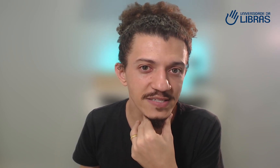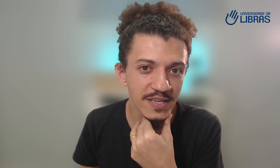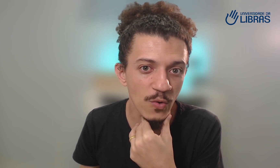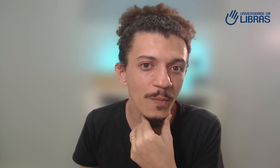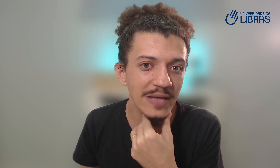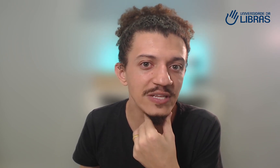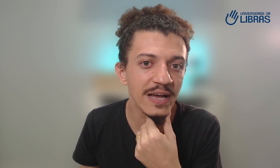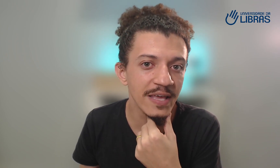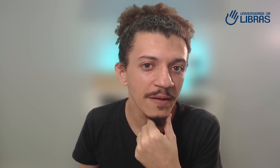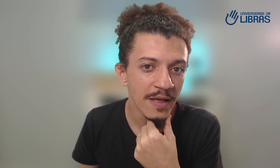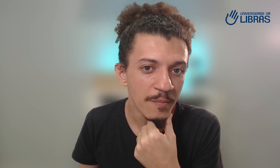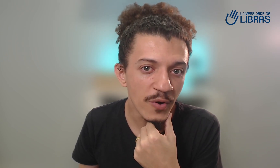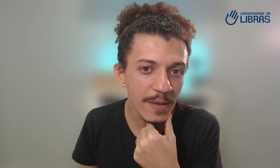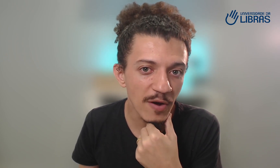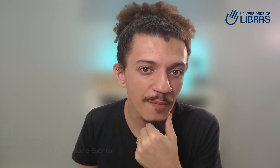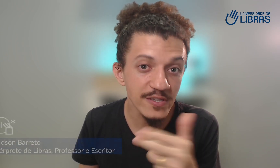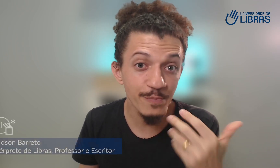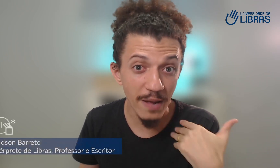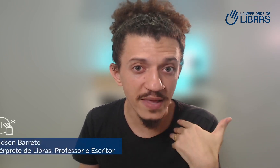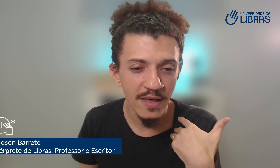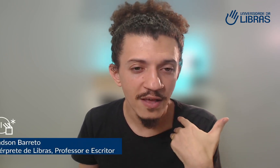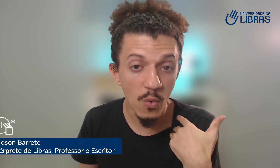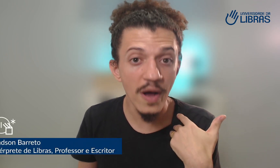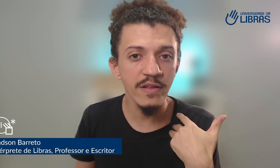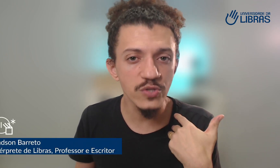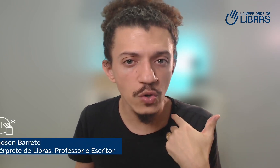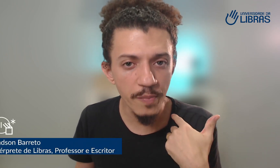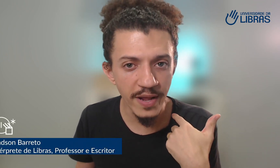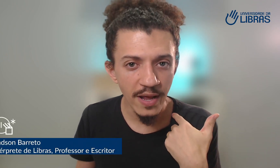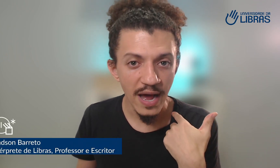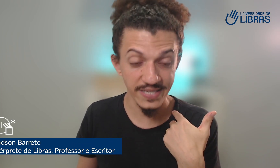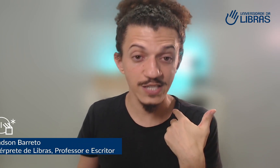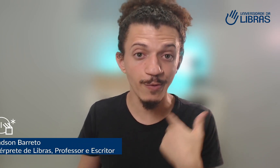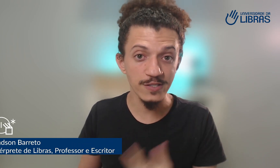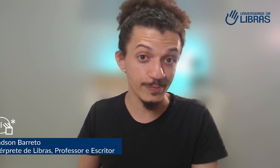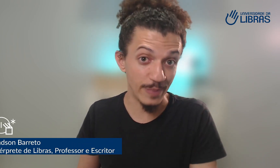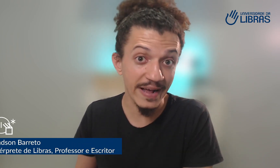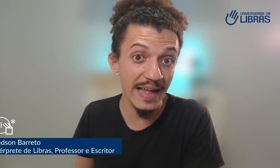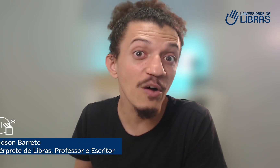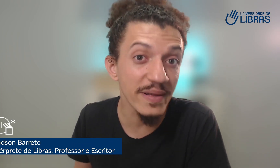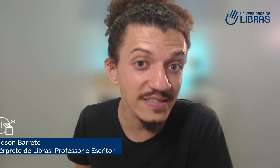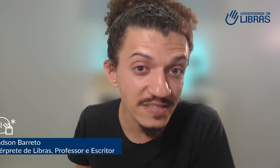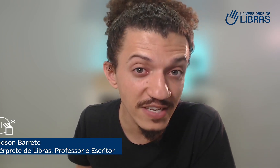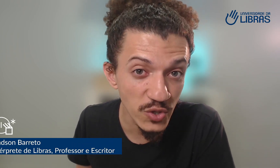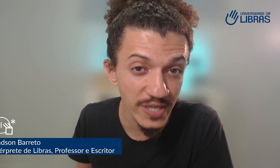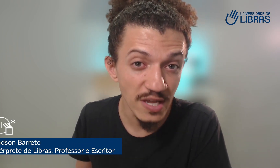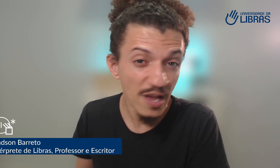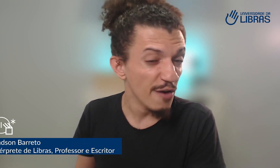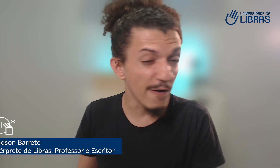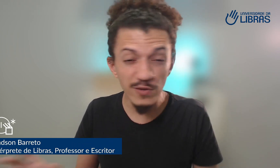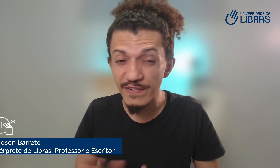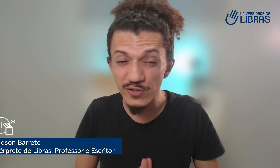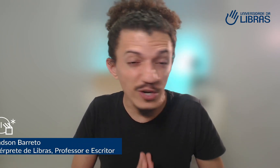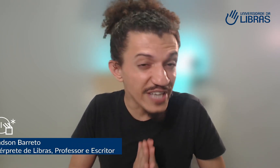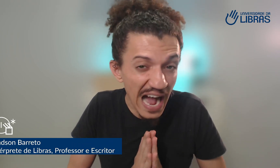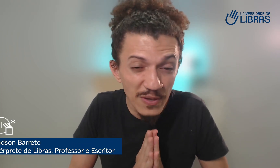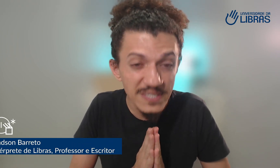que eu compartilhei aqui porque pelo menos para mim quando eu descobri as respostas para cada uma dessas questões foi um divisor de águas